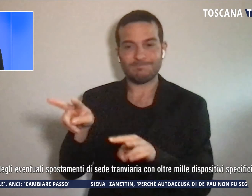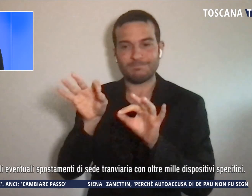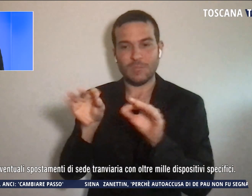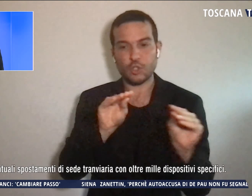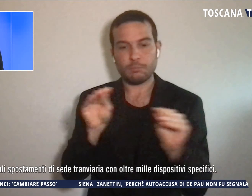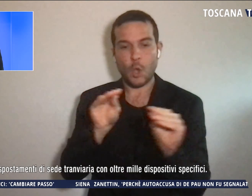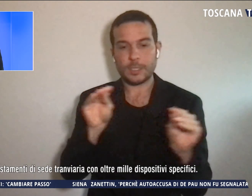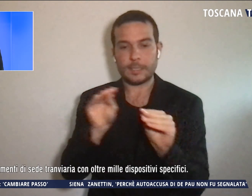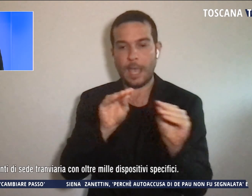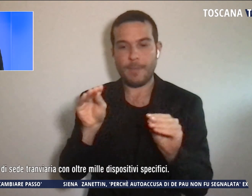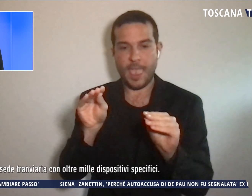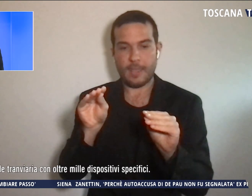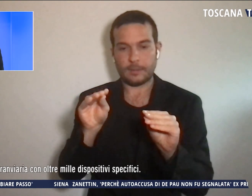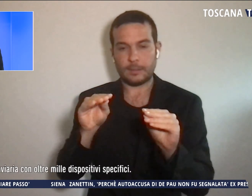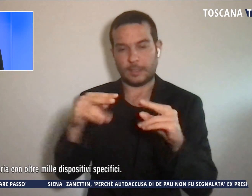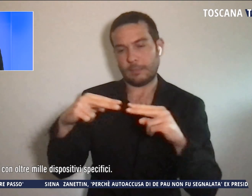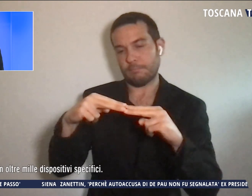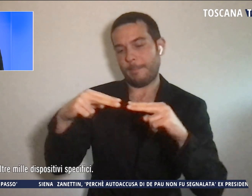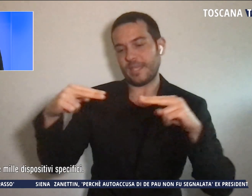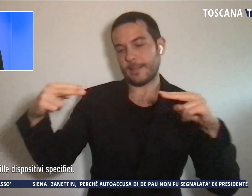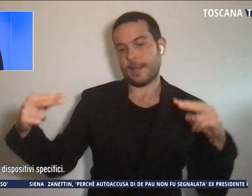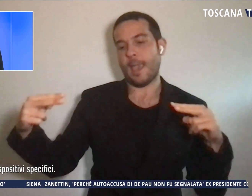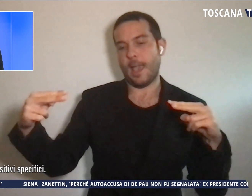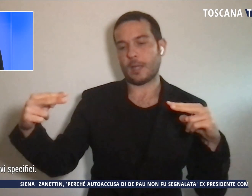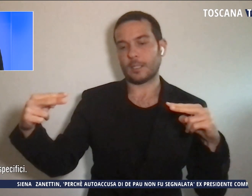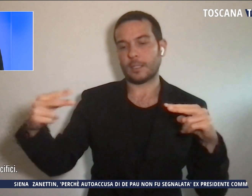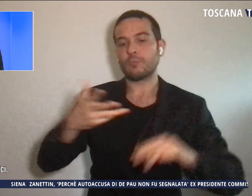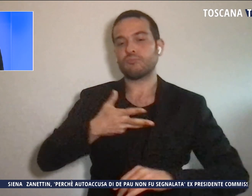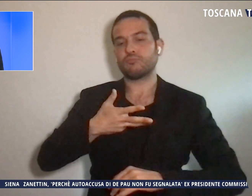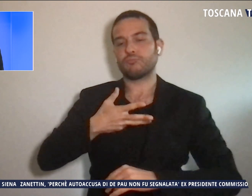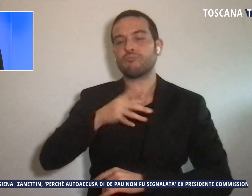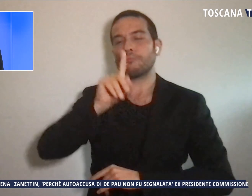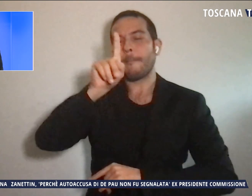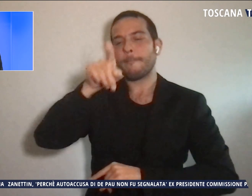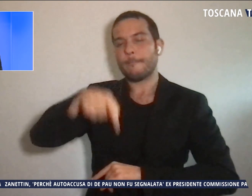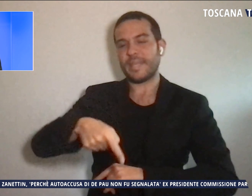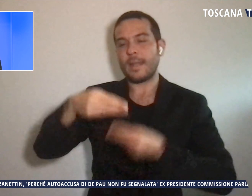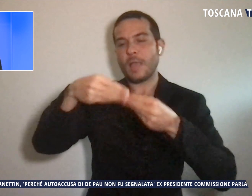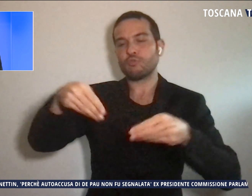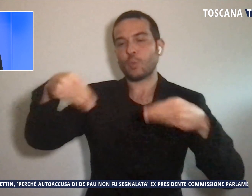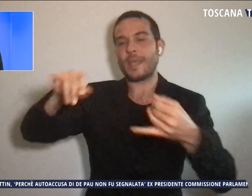della sede tramviaria con oltre mille dispositivi specifici.